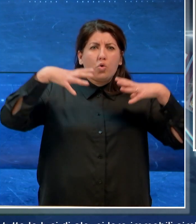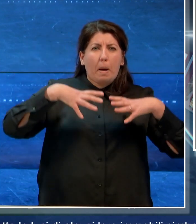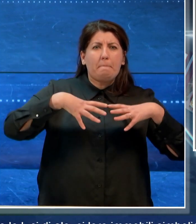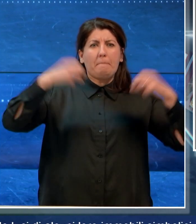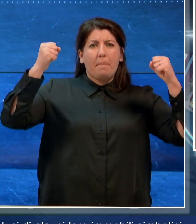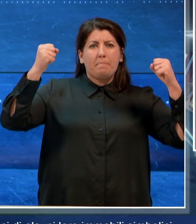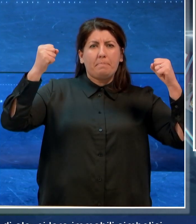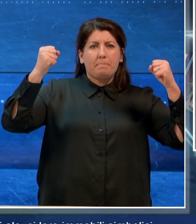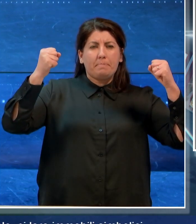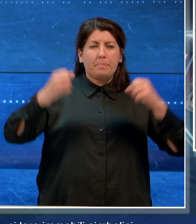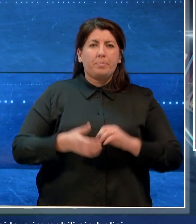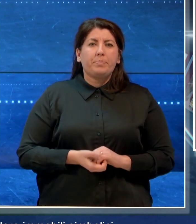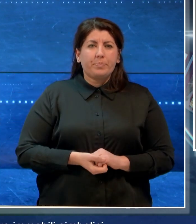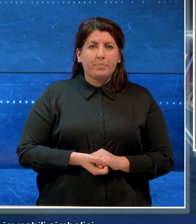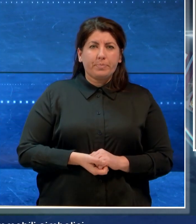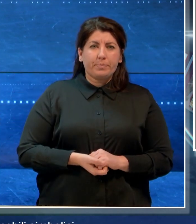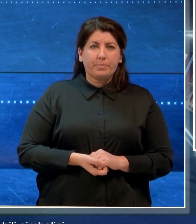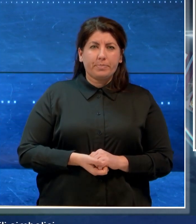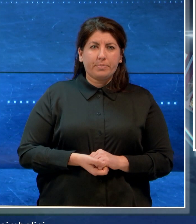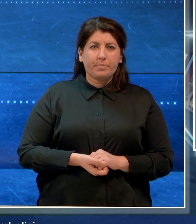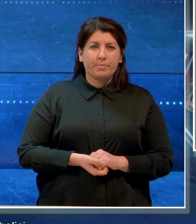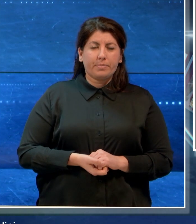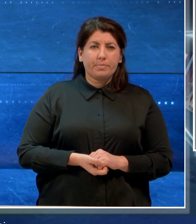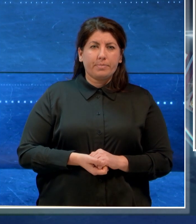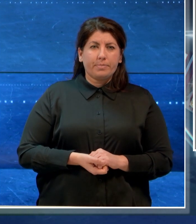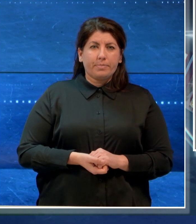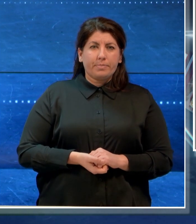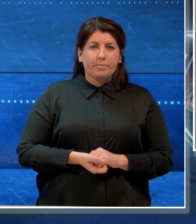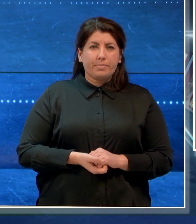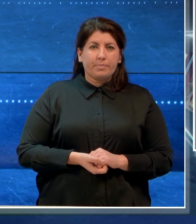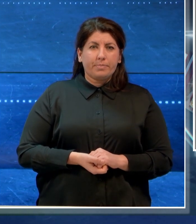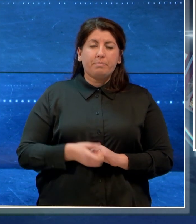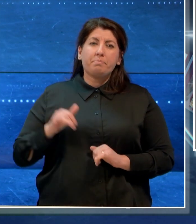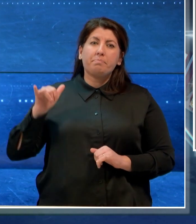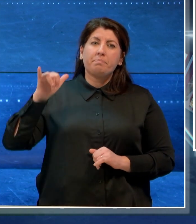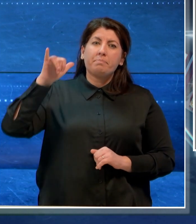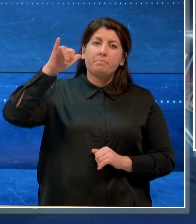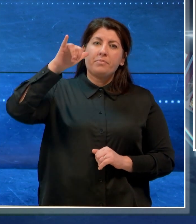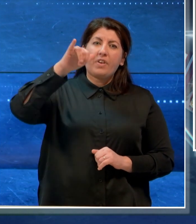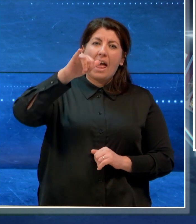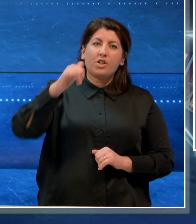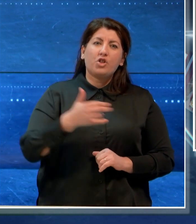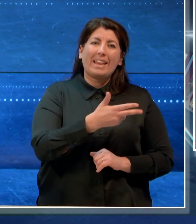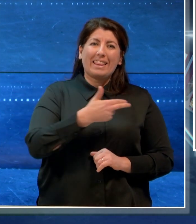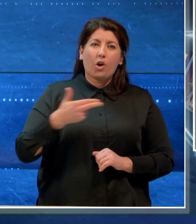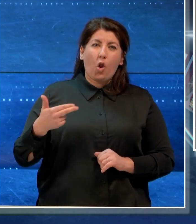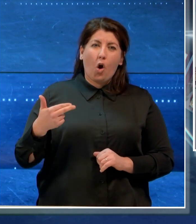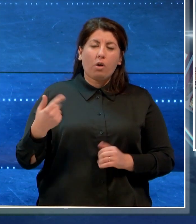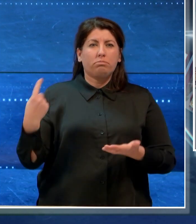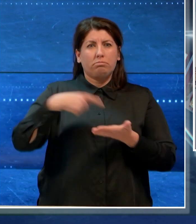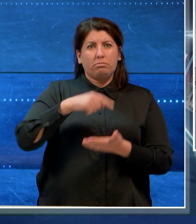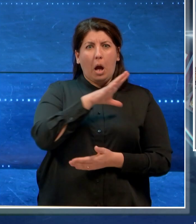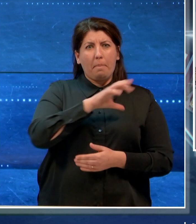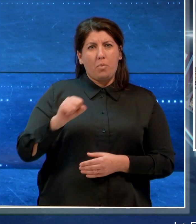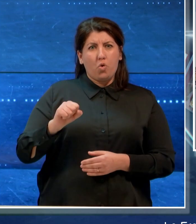simbolici. Le frecce tricolori tornano in Puglia a appuntamento a